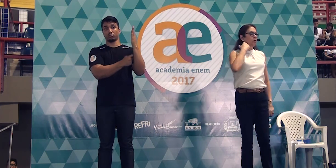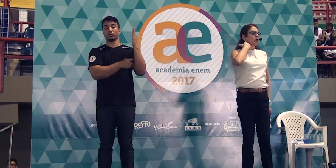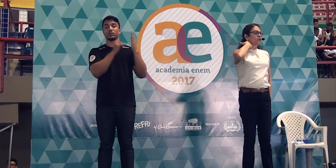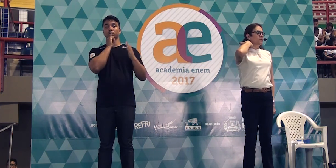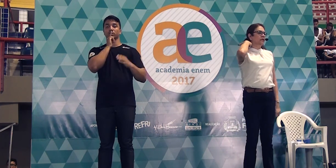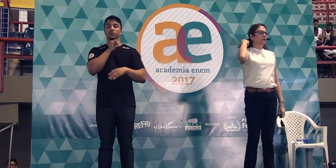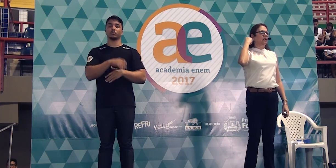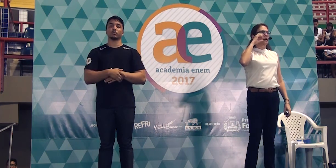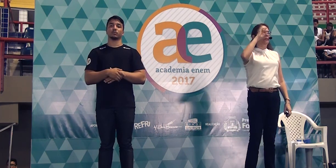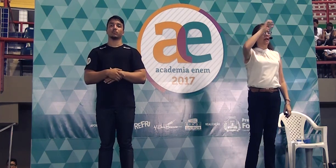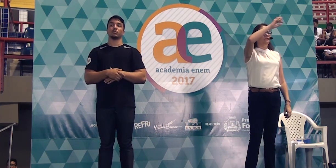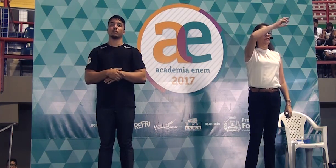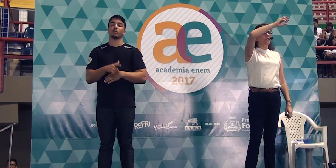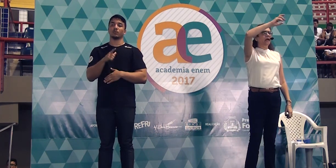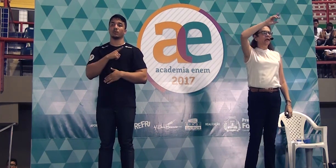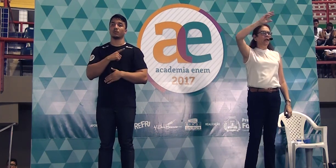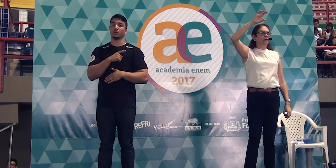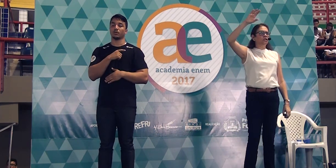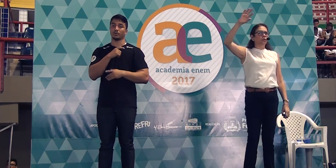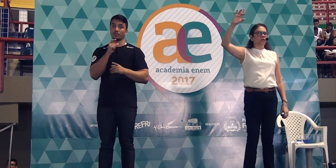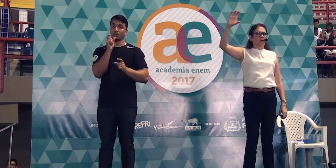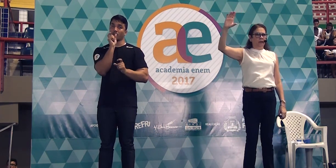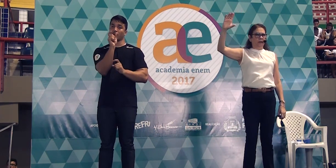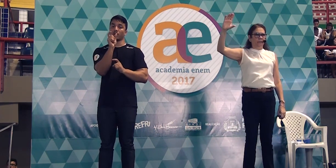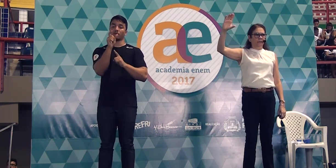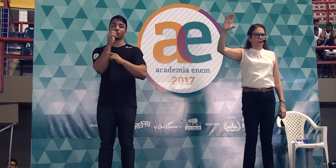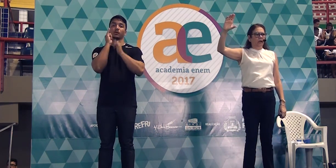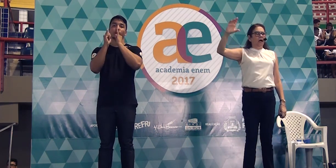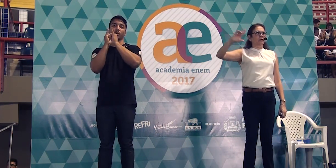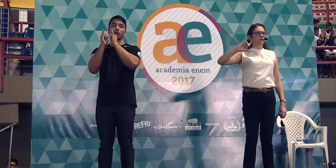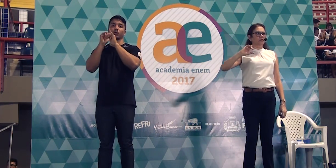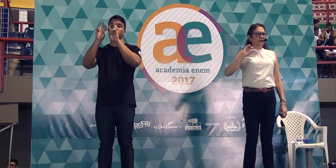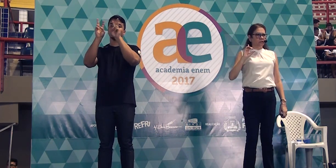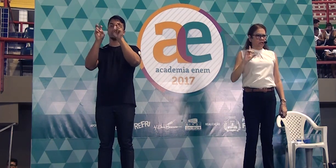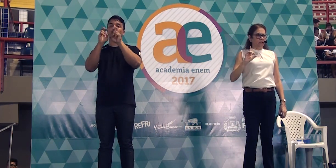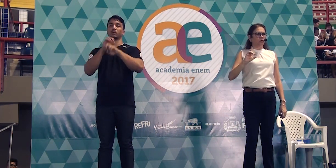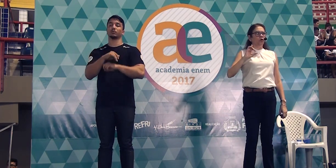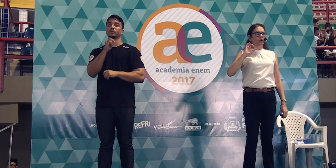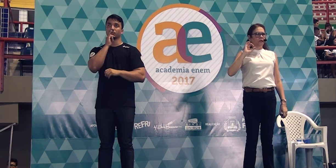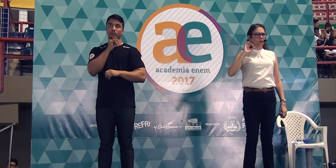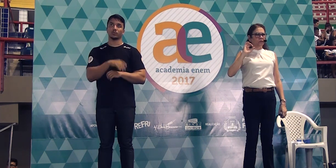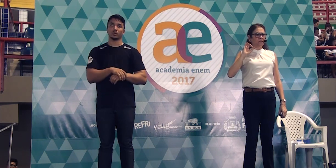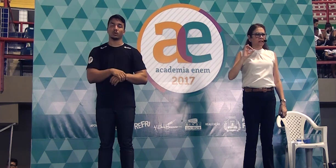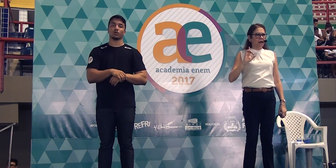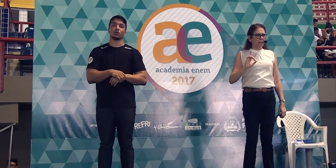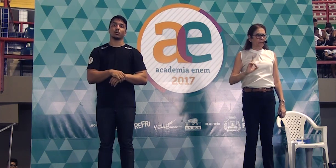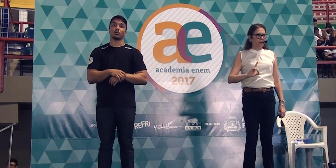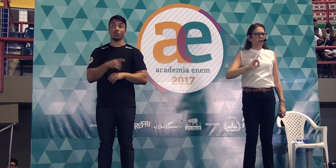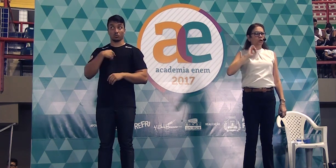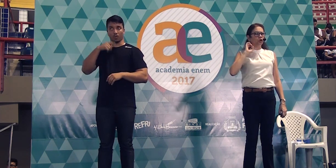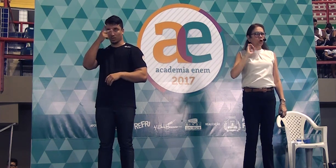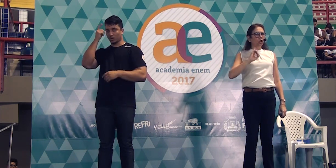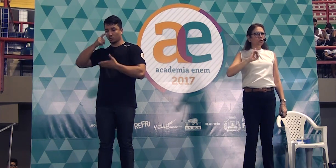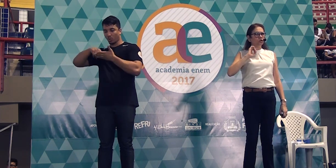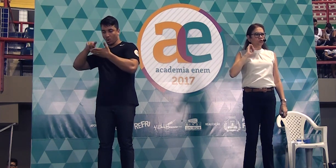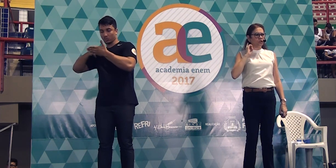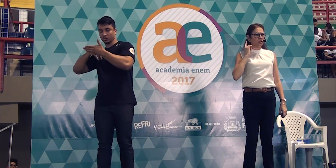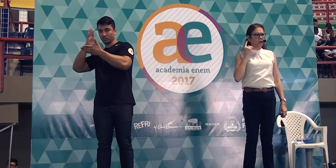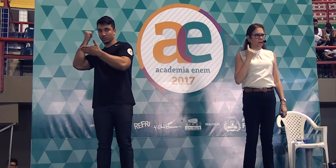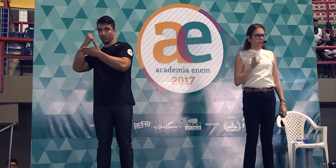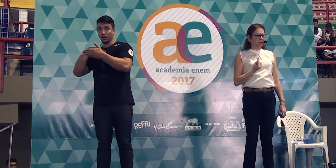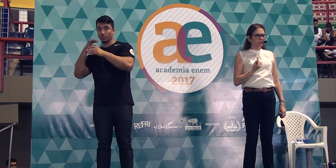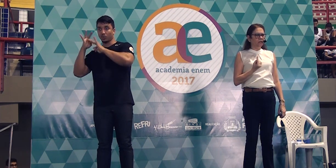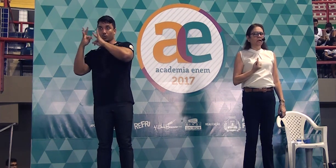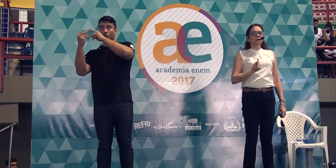exemplo, você tem a palavra internet no tema, aí você diz, o corretor sabe que todos